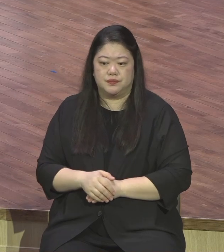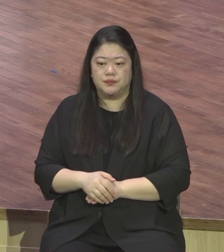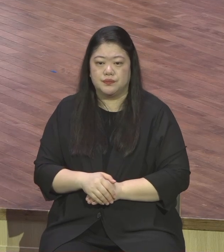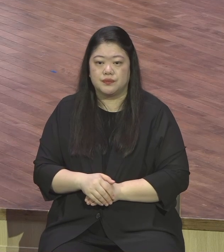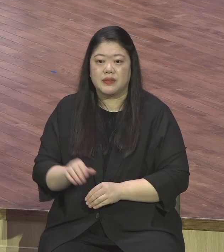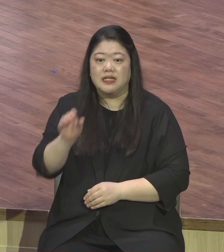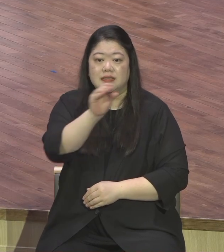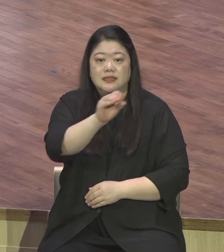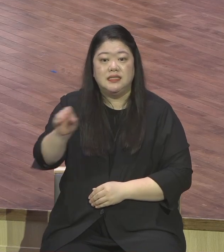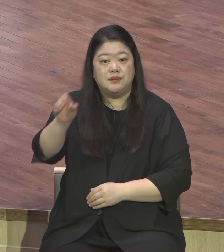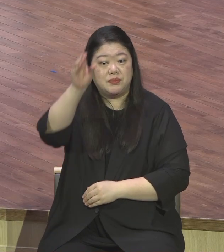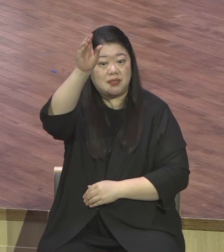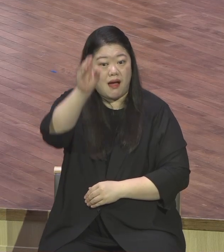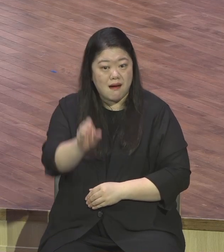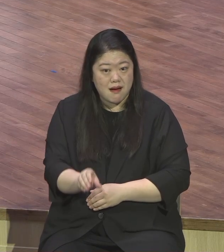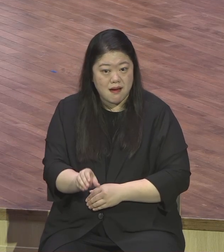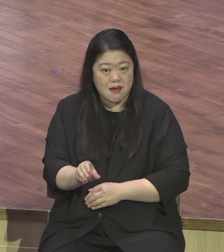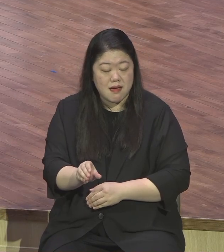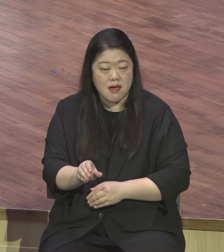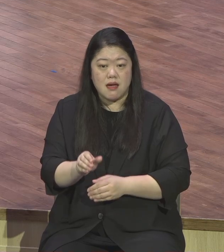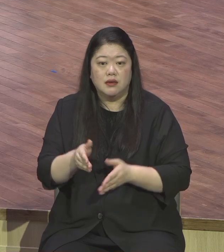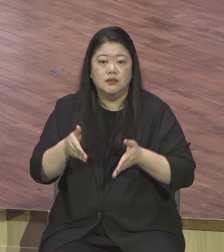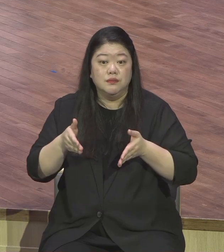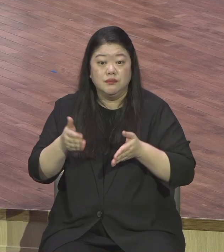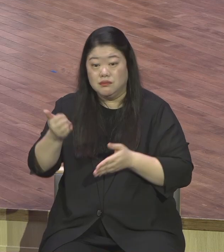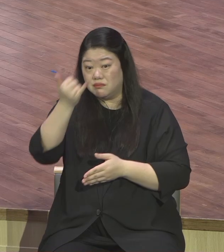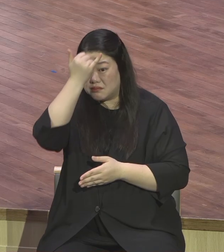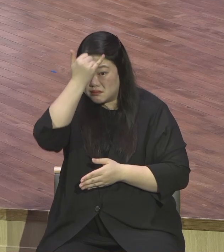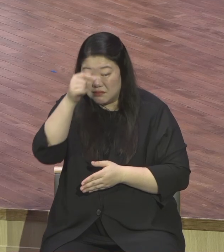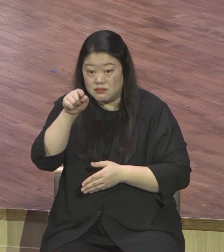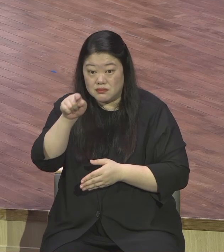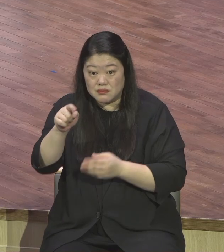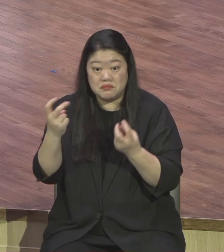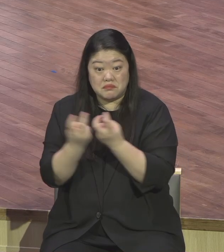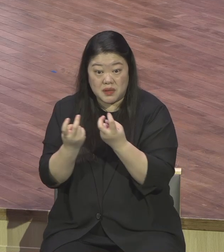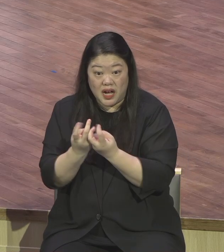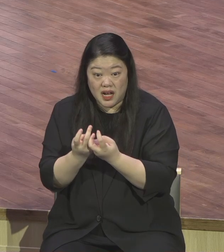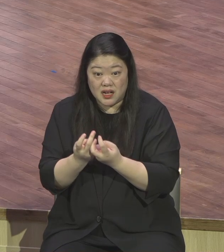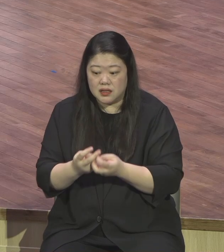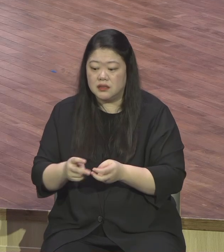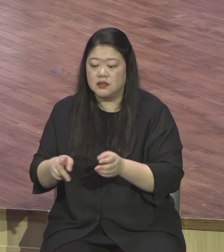도가 멸망하는 자에게는 미련한 것이오 구원한 우리에게는 하나님의 능력이라